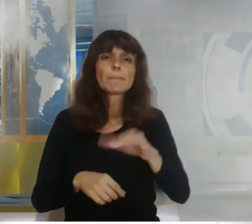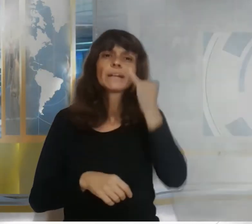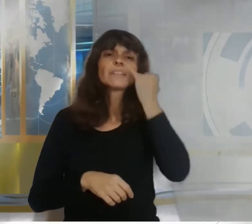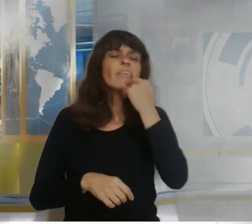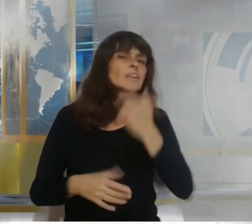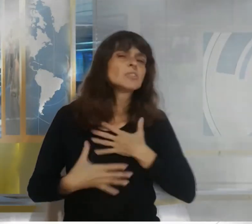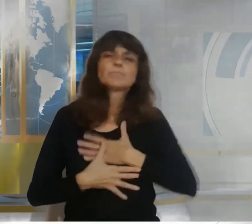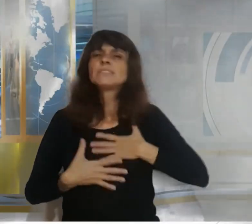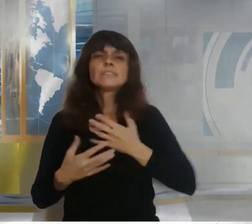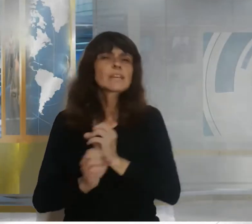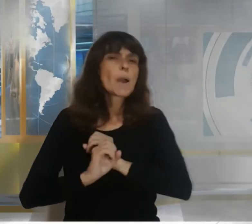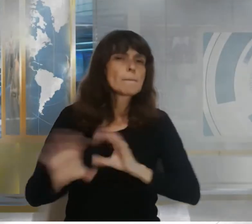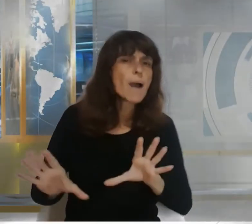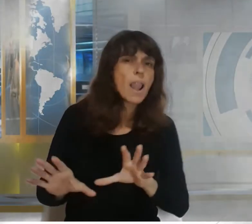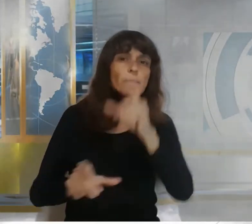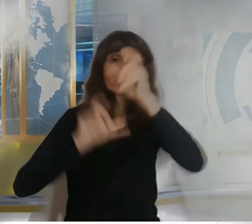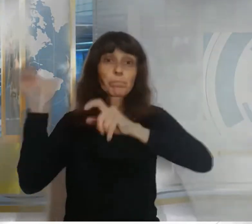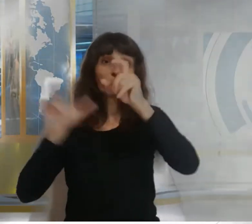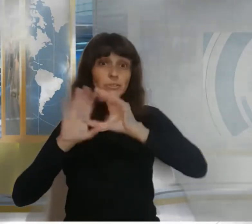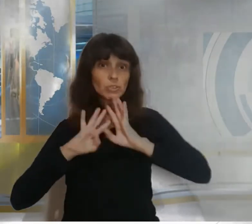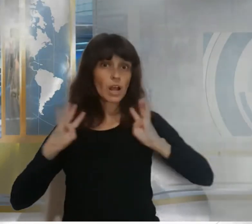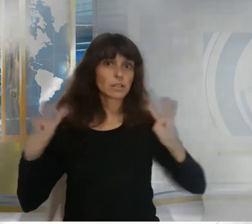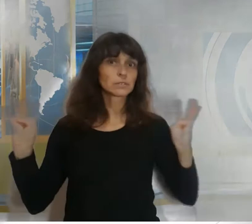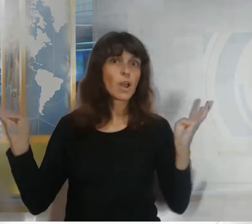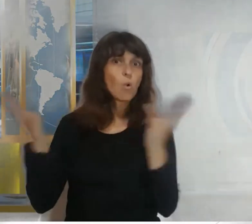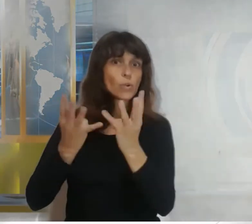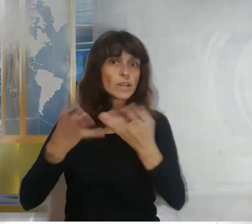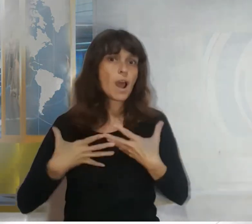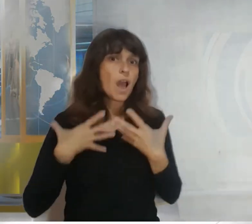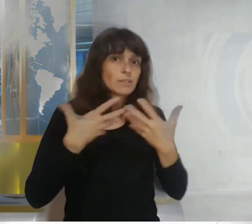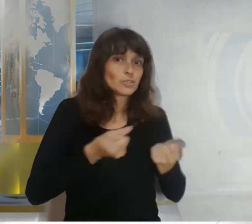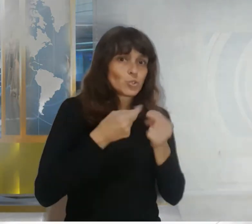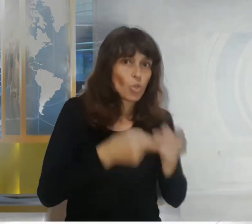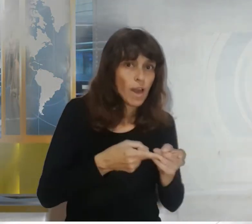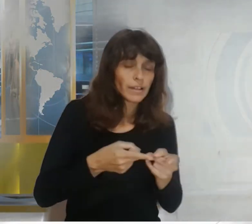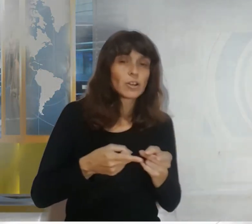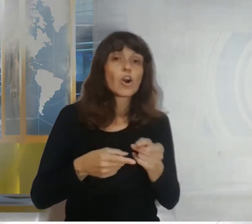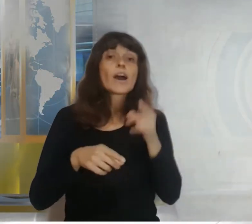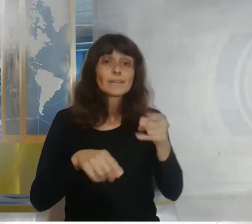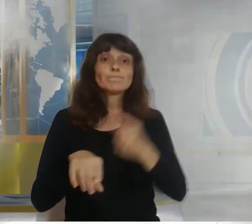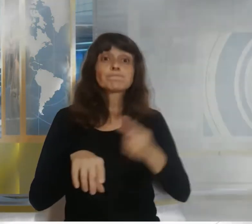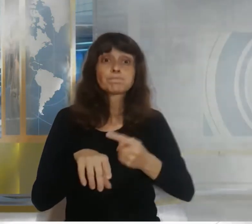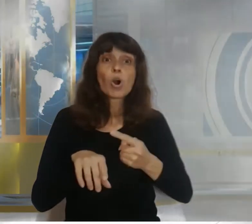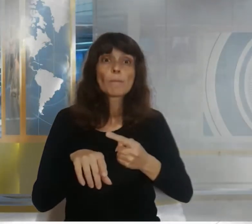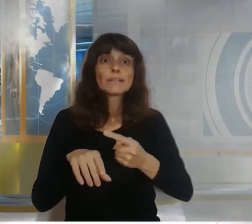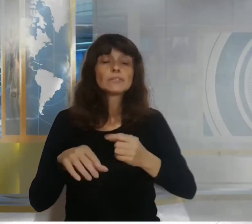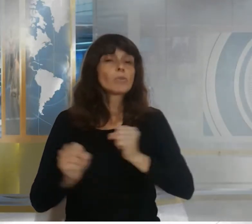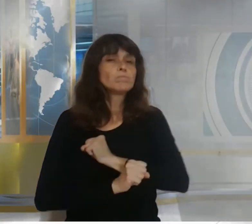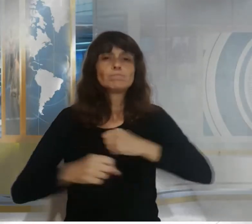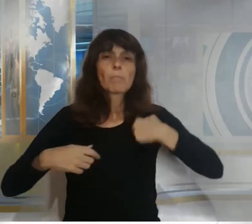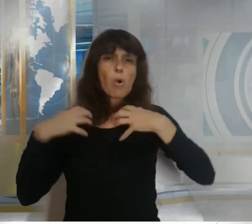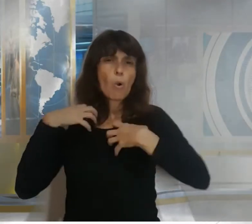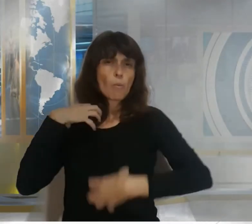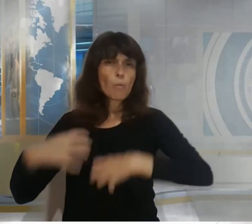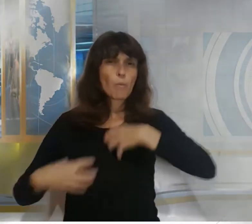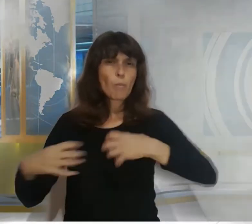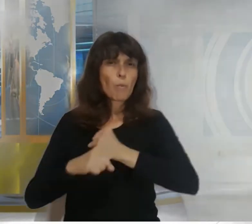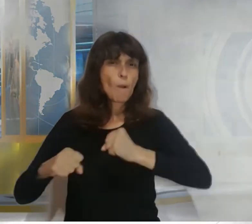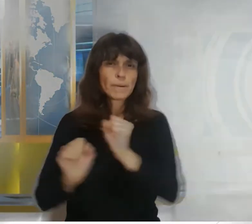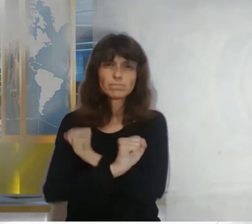la gente se reuniera a su alrededor luego detonó sus explosivos mientras la gente se reunía alrededor